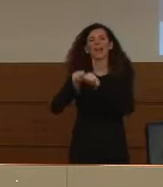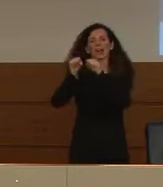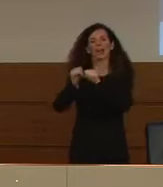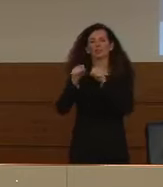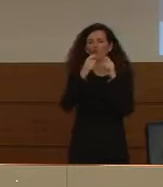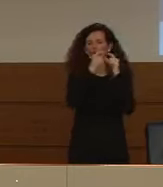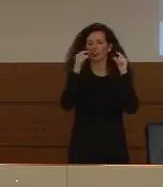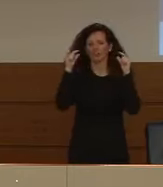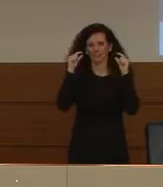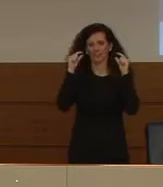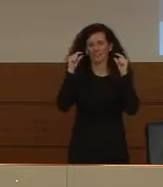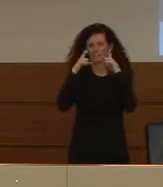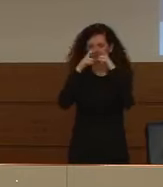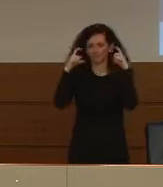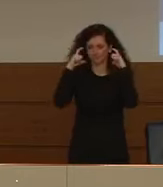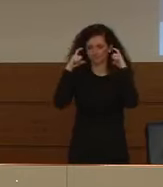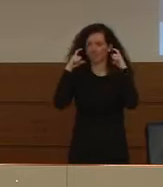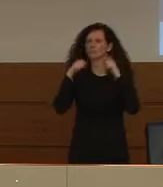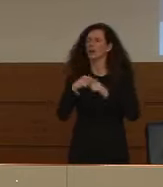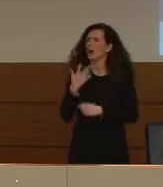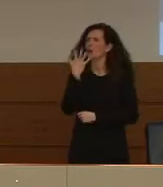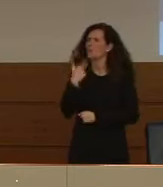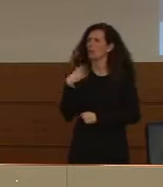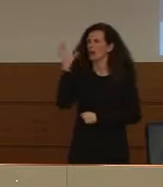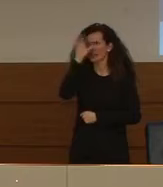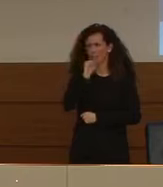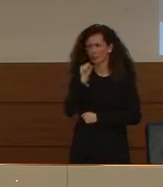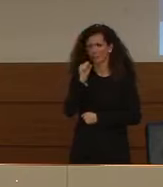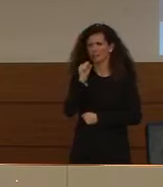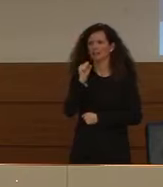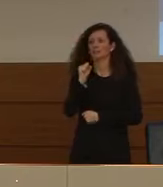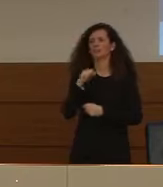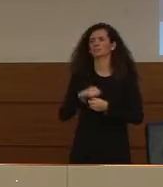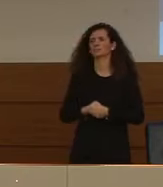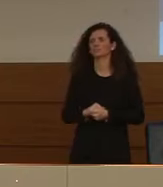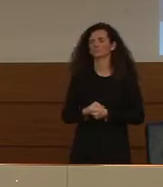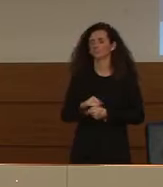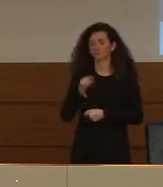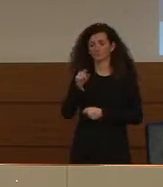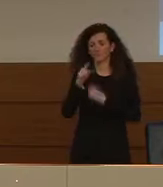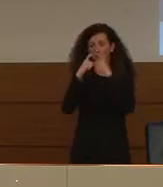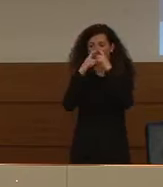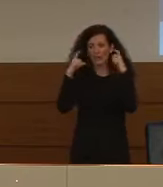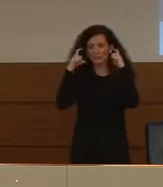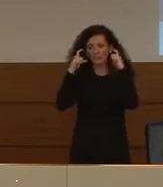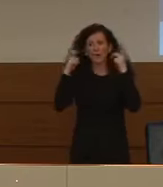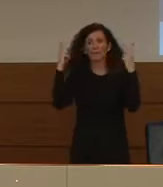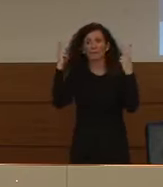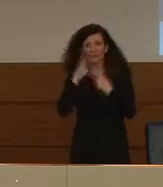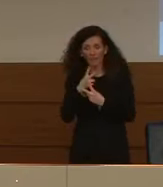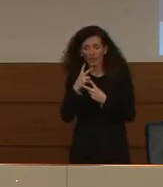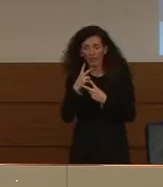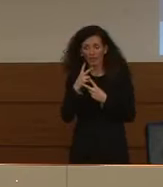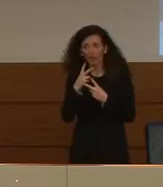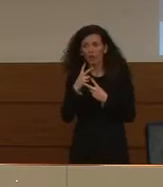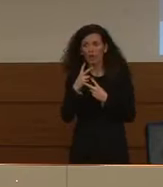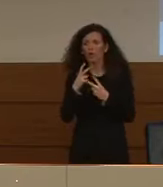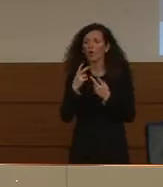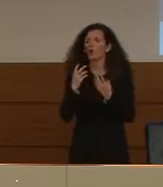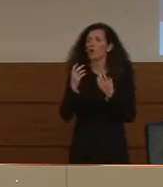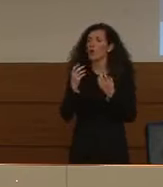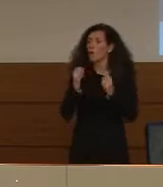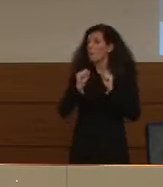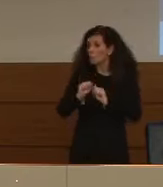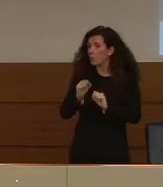Veneto. Volevamo capire se queste mascherine sono reali, nel senso possono essere intese come reali